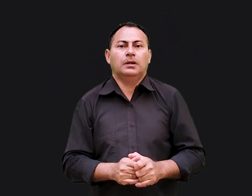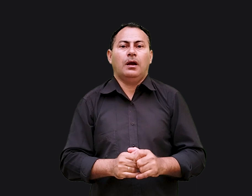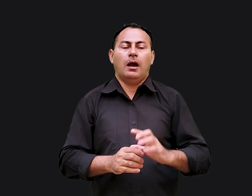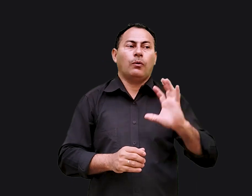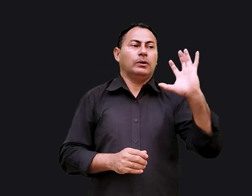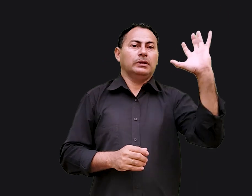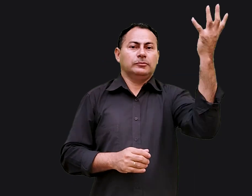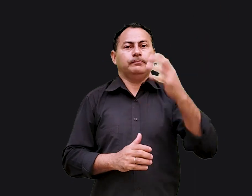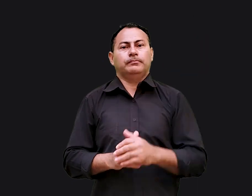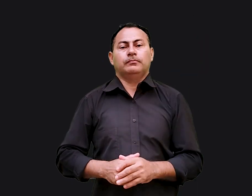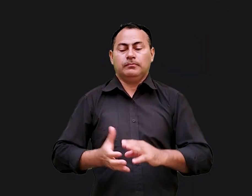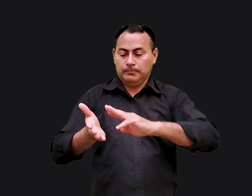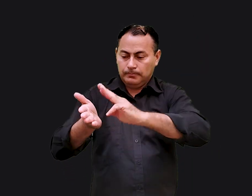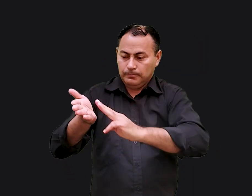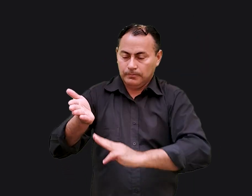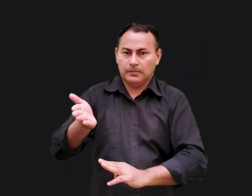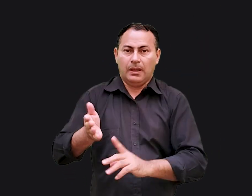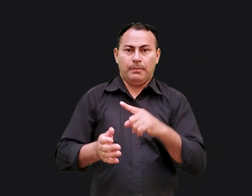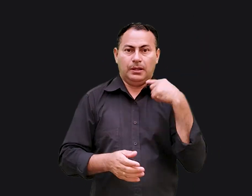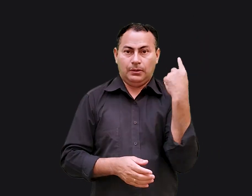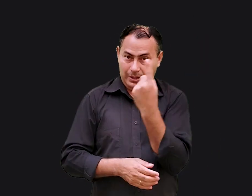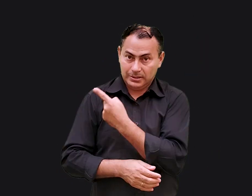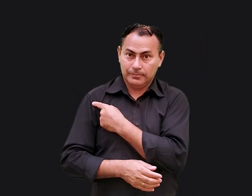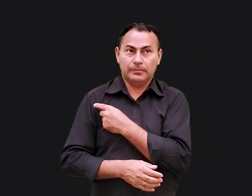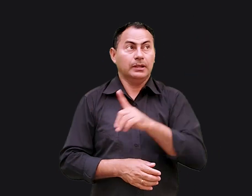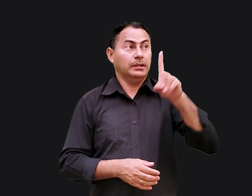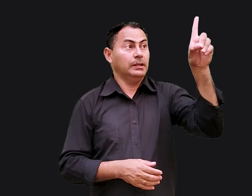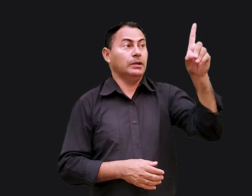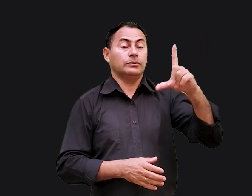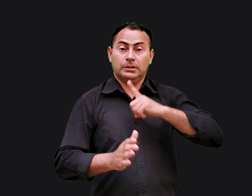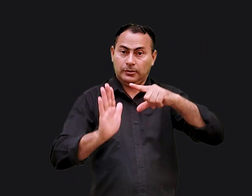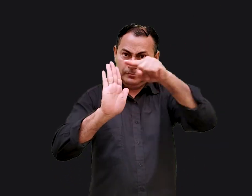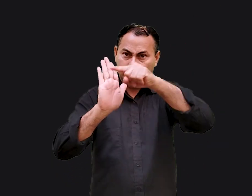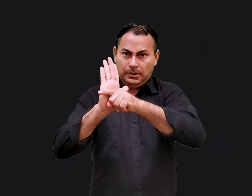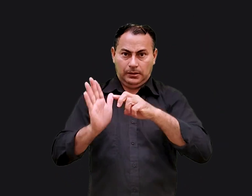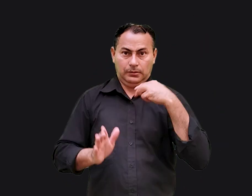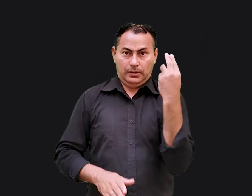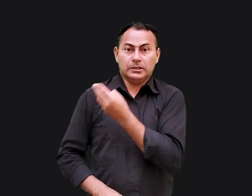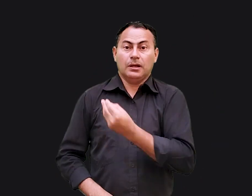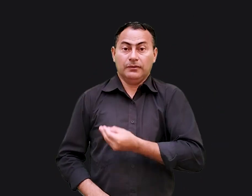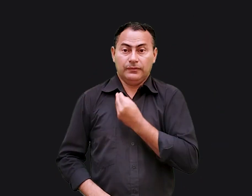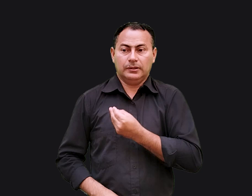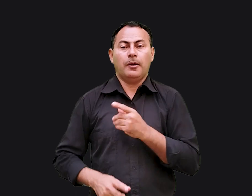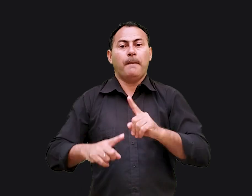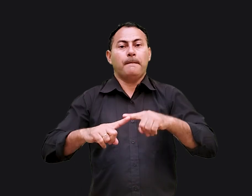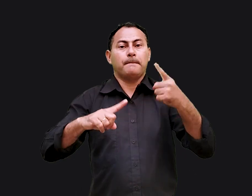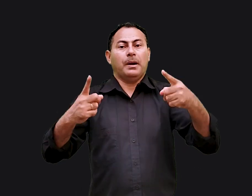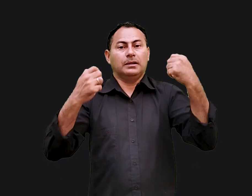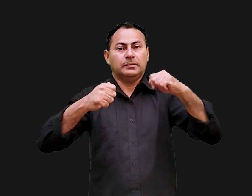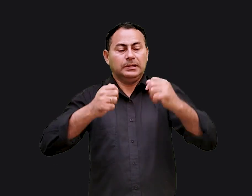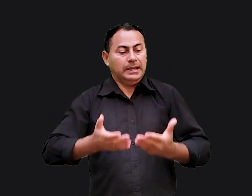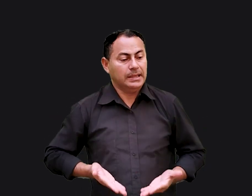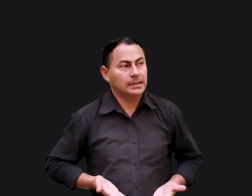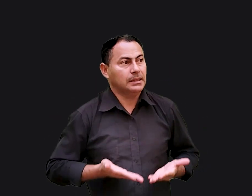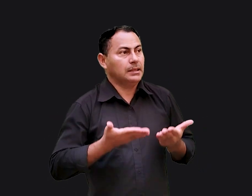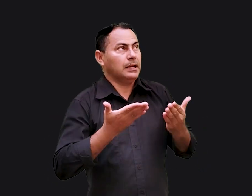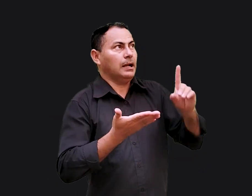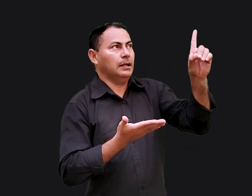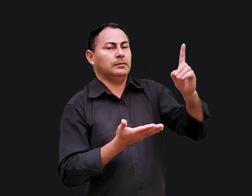pregou se cumpriu há uma mensagem aqui para nós Deus tem um plano para nossa vida mas precisamos nos render